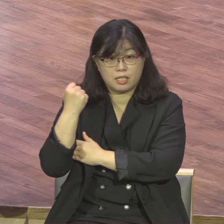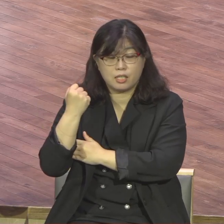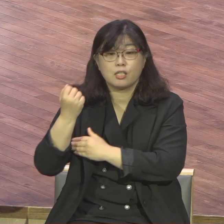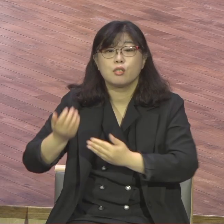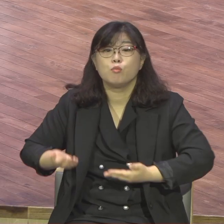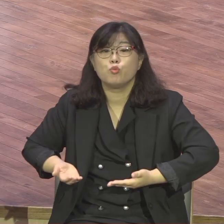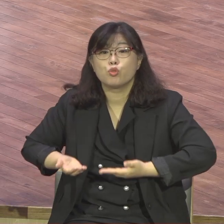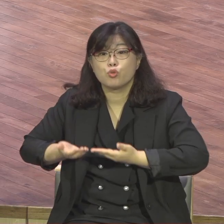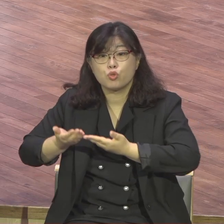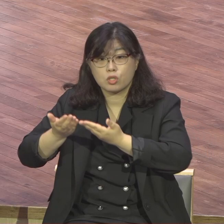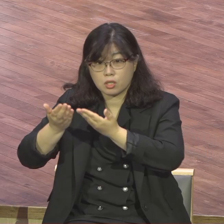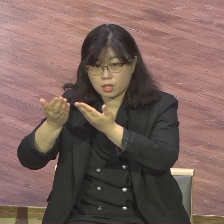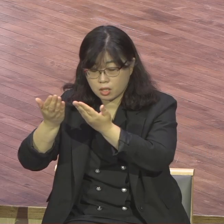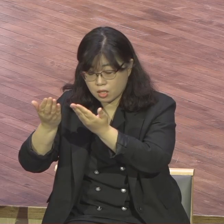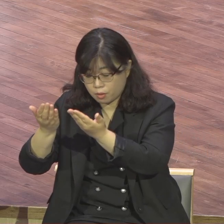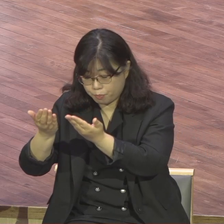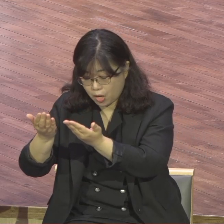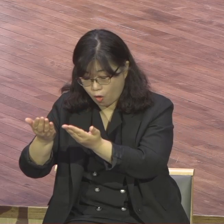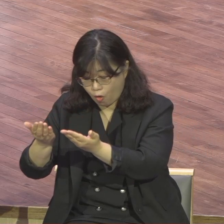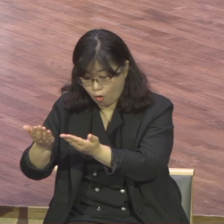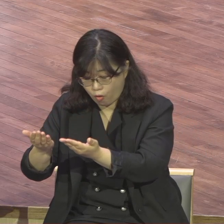힘주시며